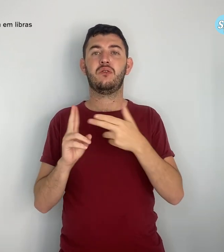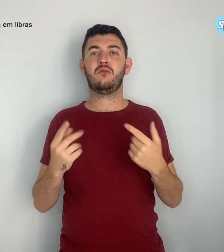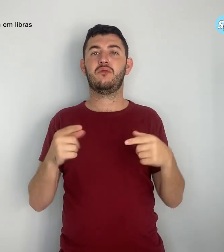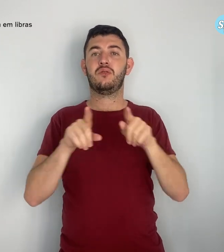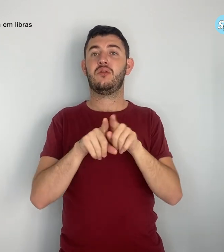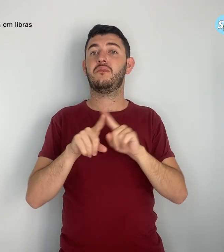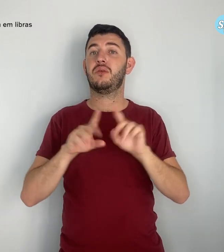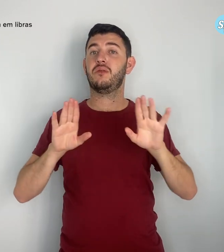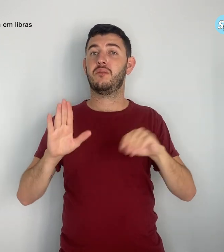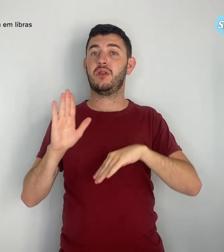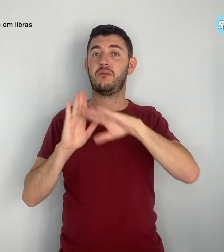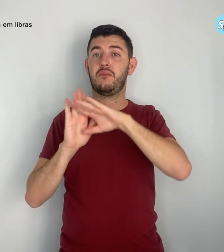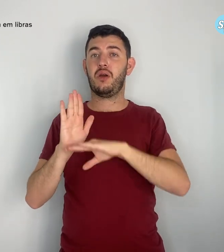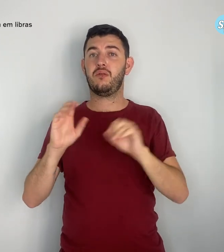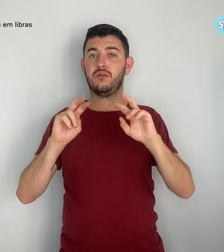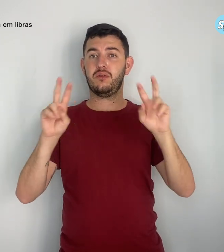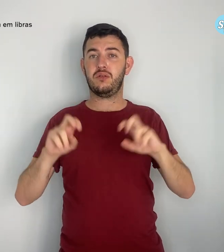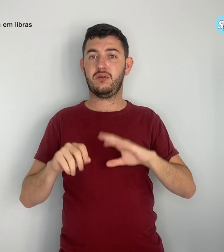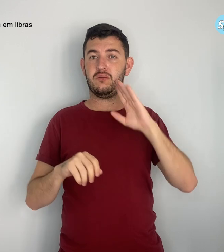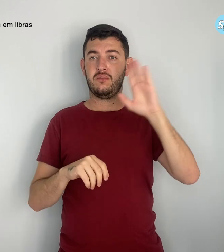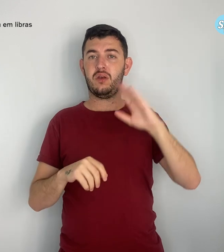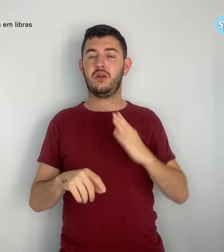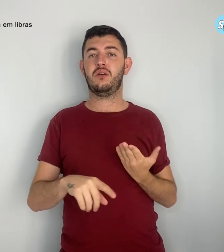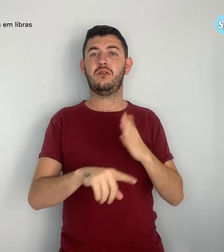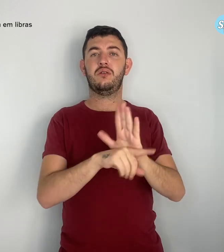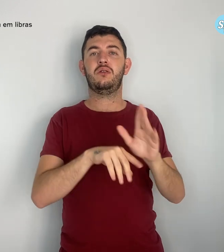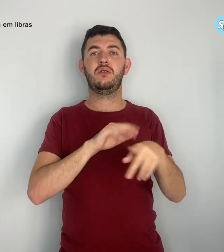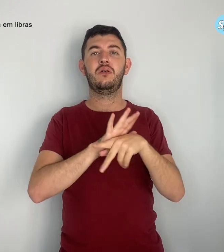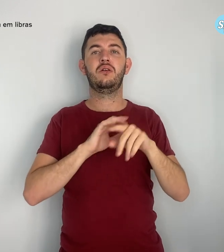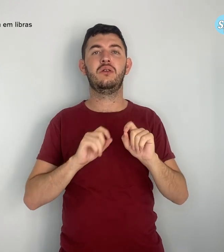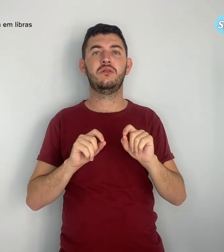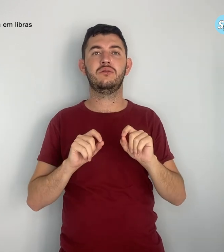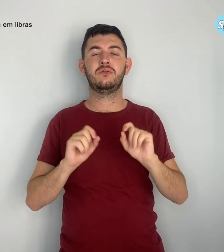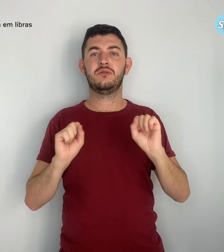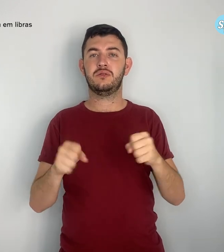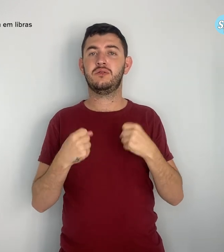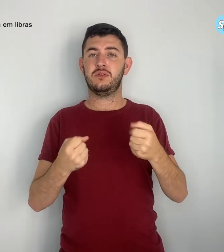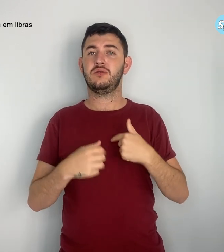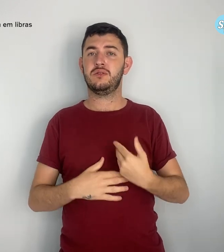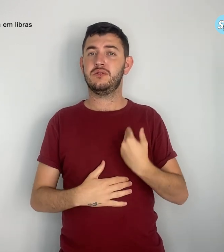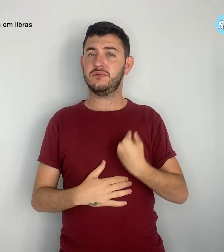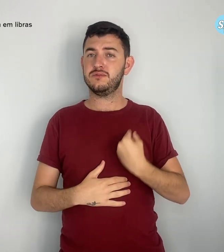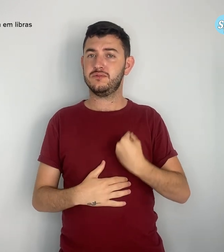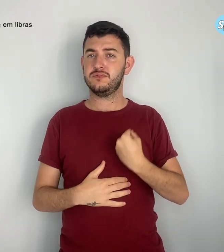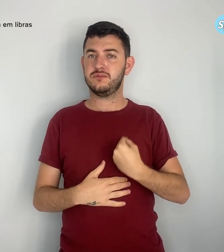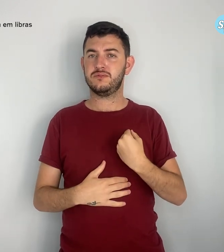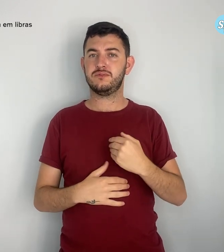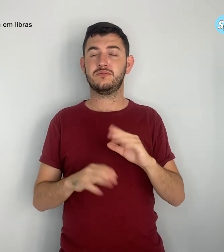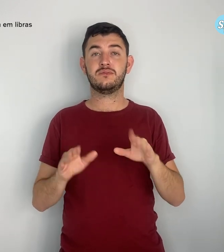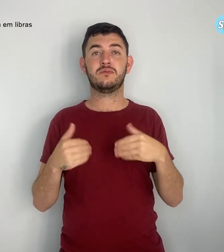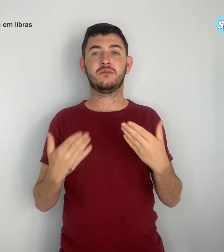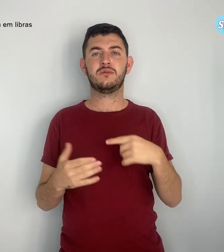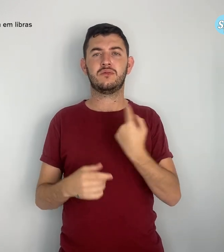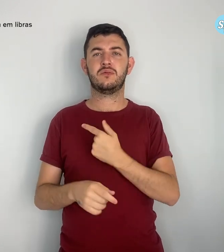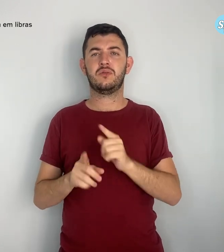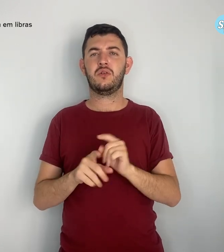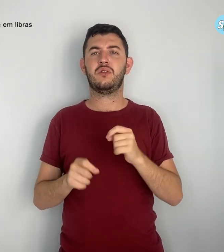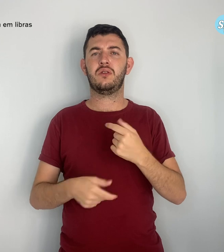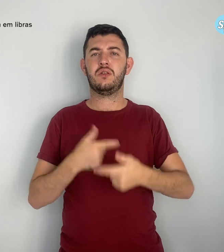pauta principal unificou-se em defesa da vida. Entramos em 2022